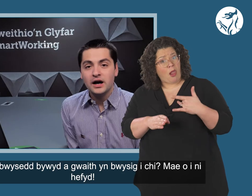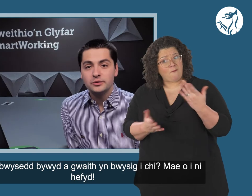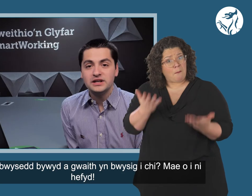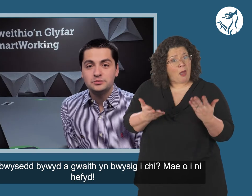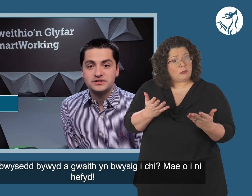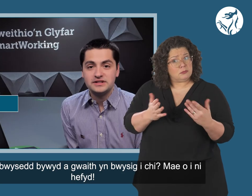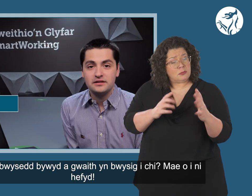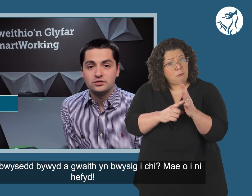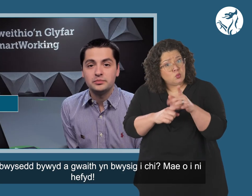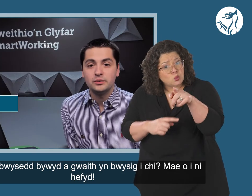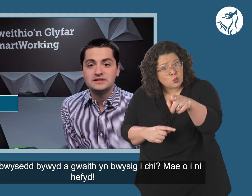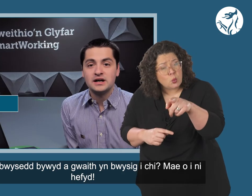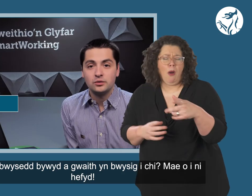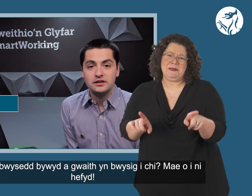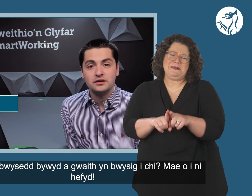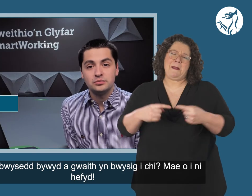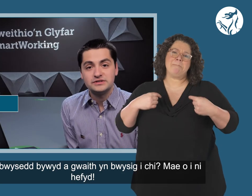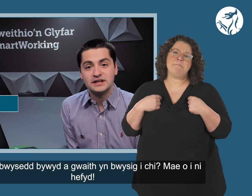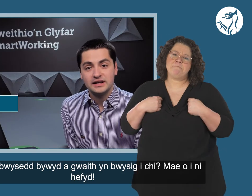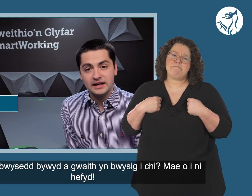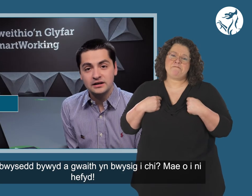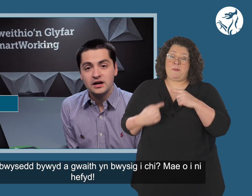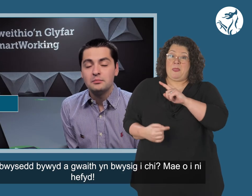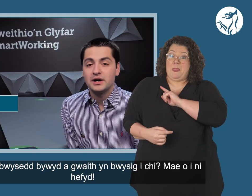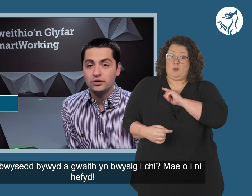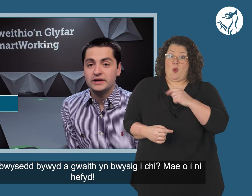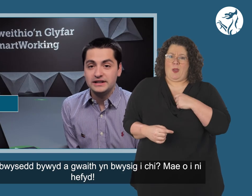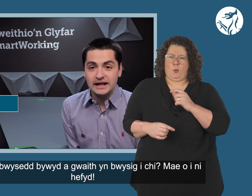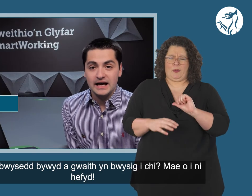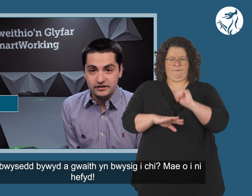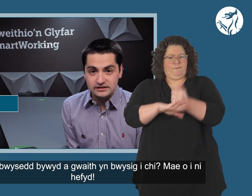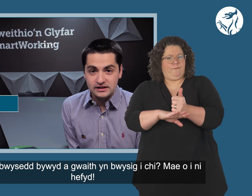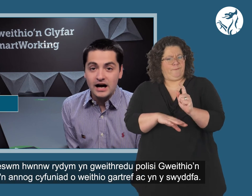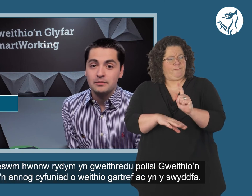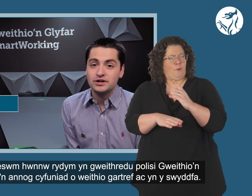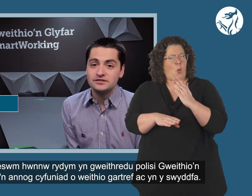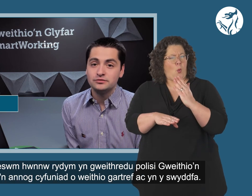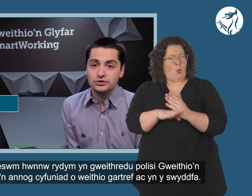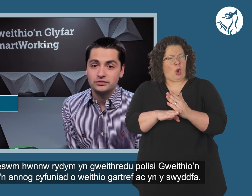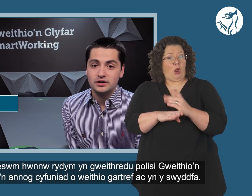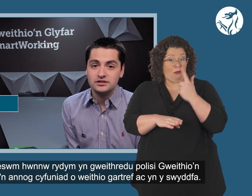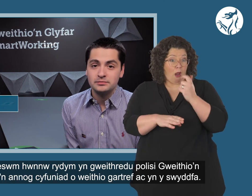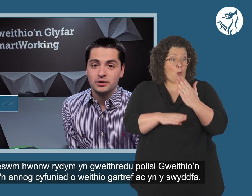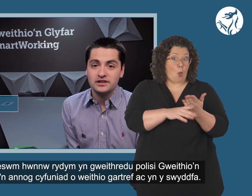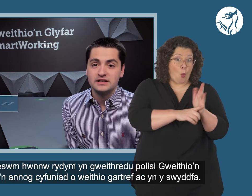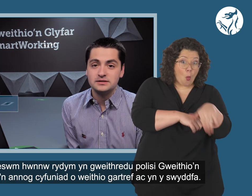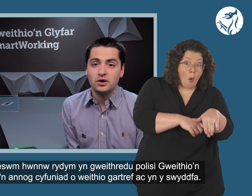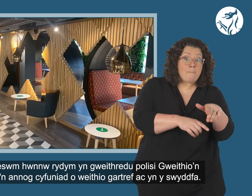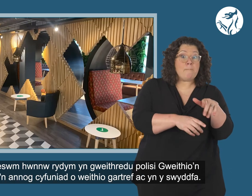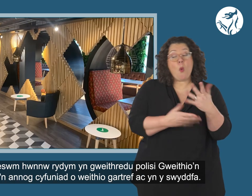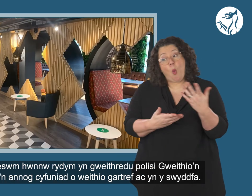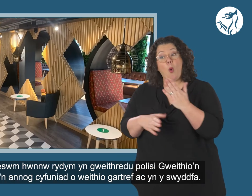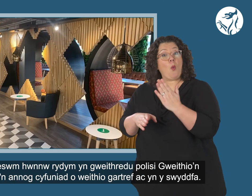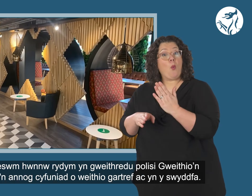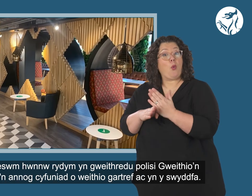A yw cydbwysedd rhwng bywyd a gwaith yn bwysig i chi? Mae o i ni hefyd. Mae'r reswm hwnnw rydym yn gweithredu